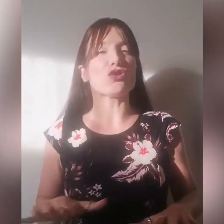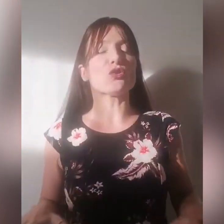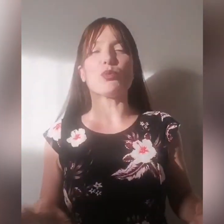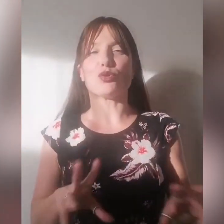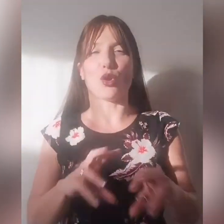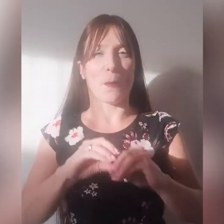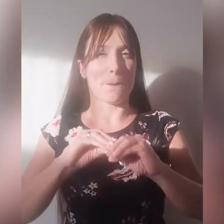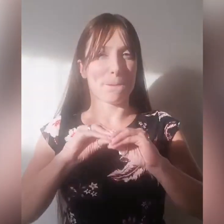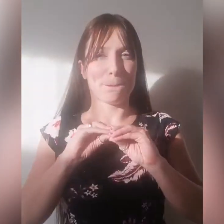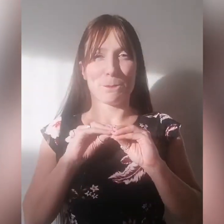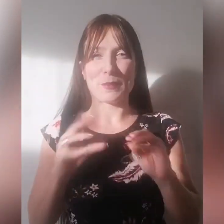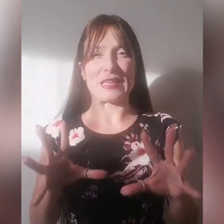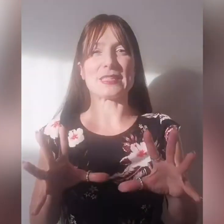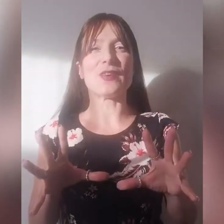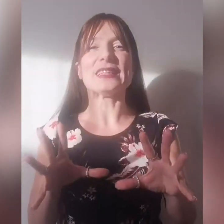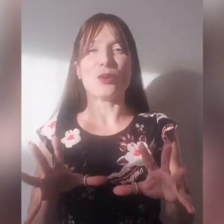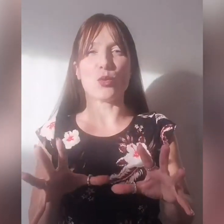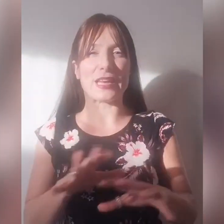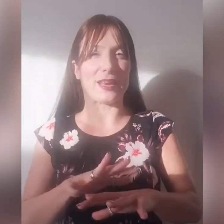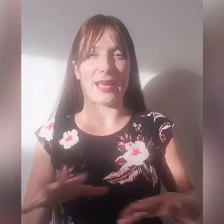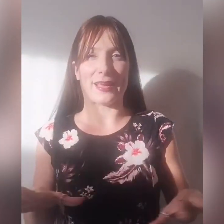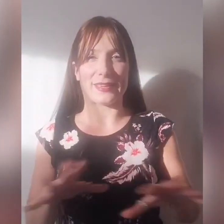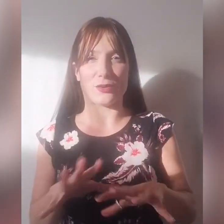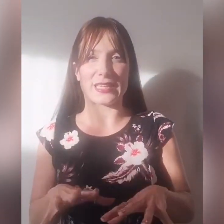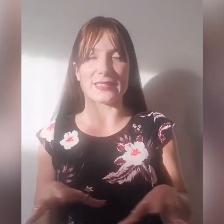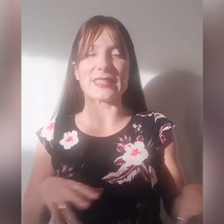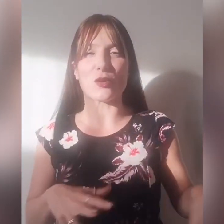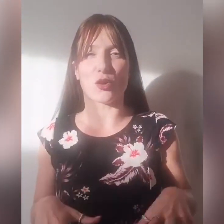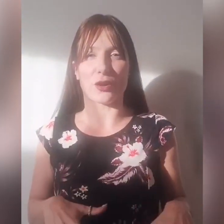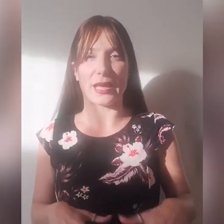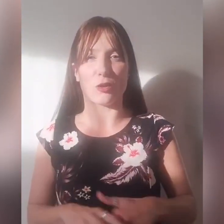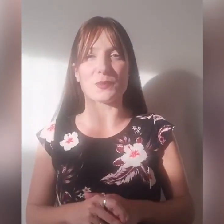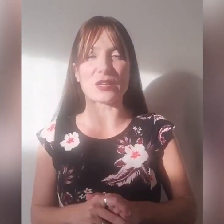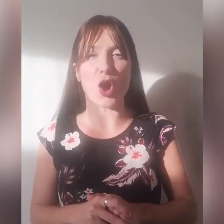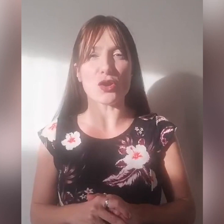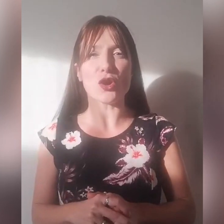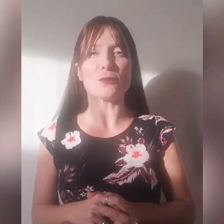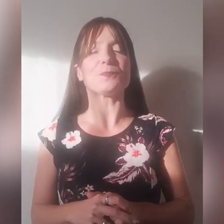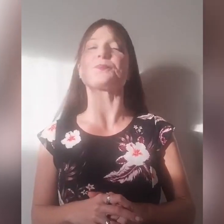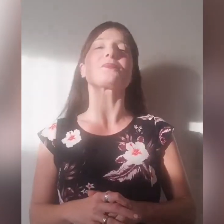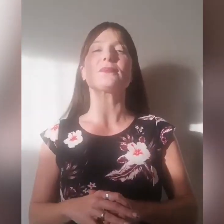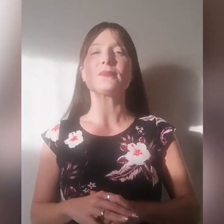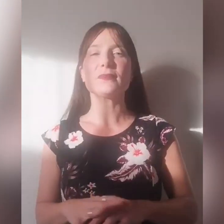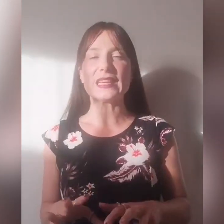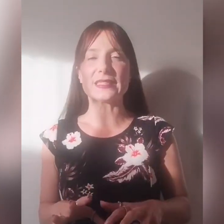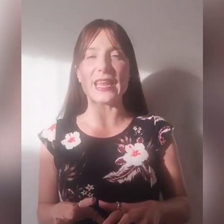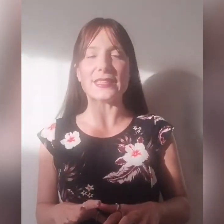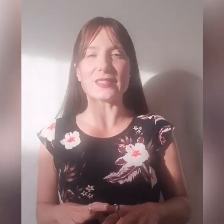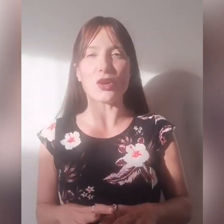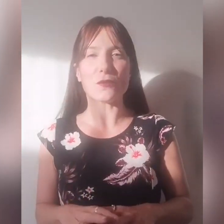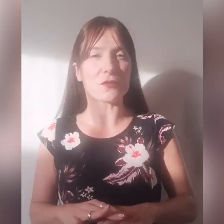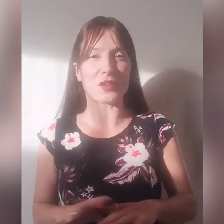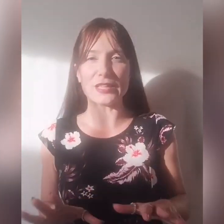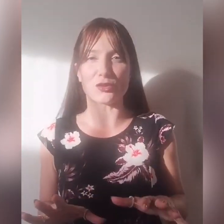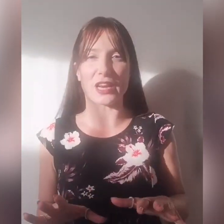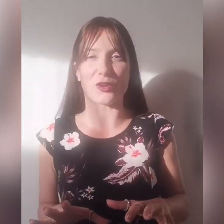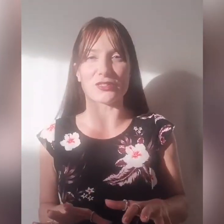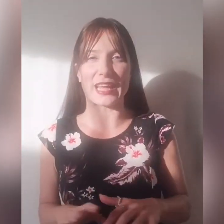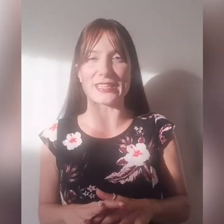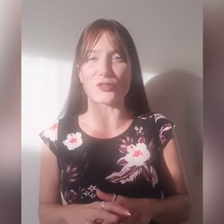un certo punto si vede lui nello stanzino con lo psicologo, silenzio, finito di raccontare i